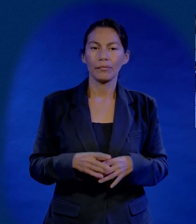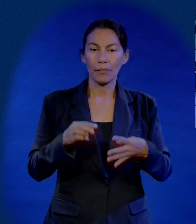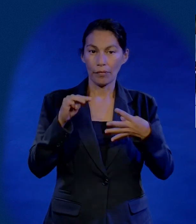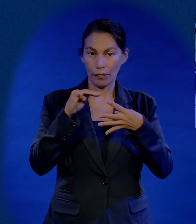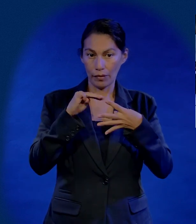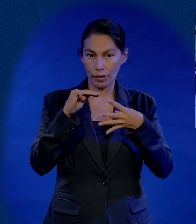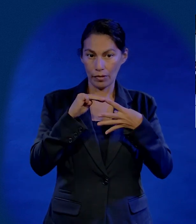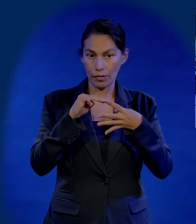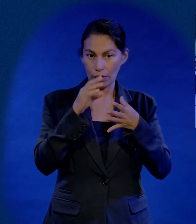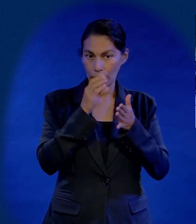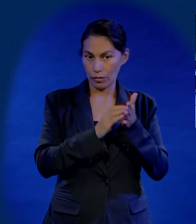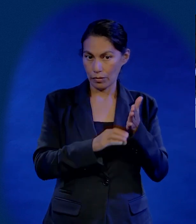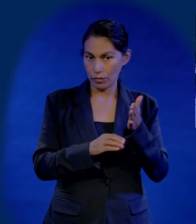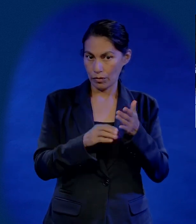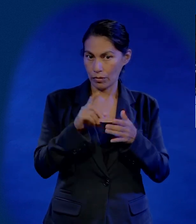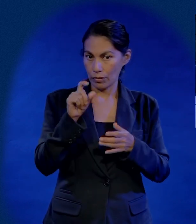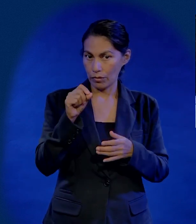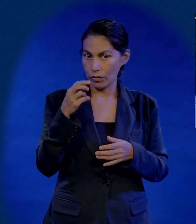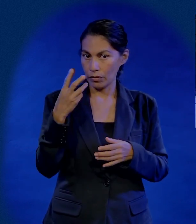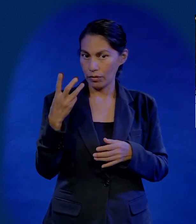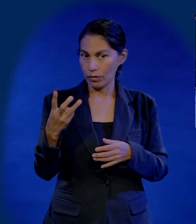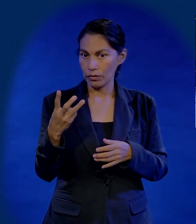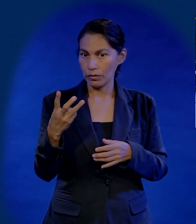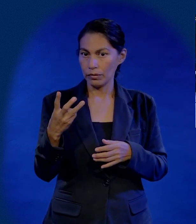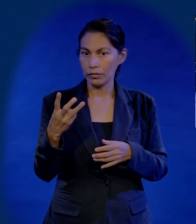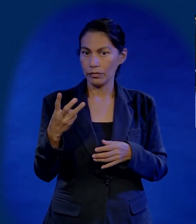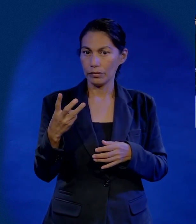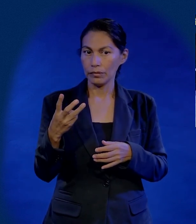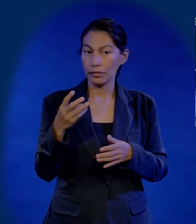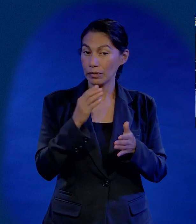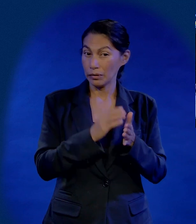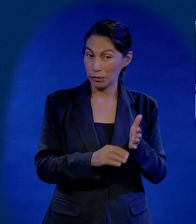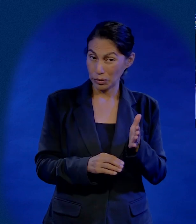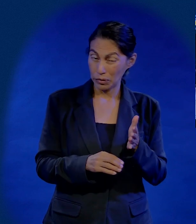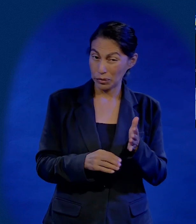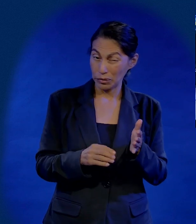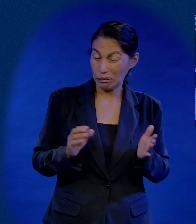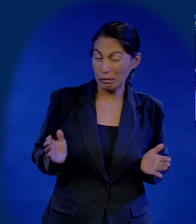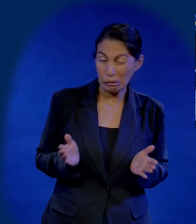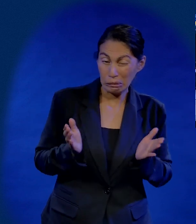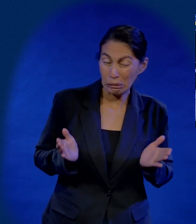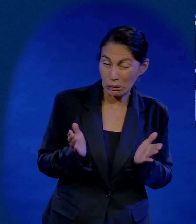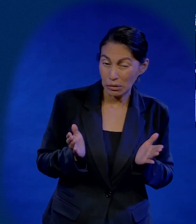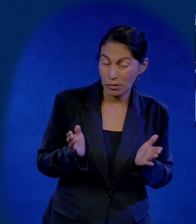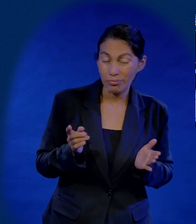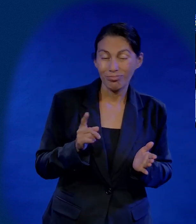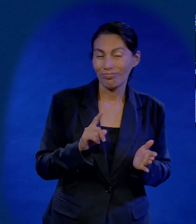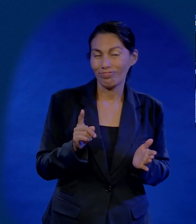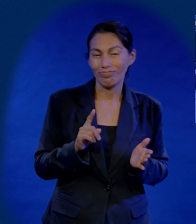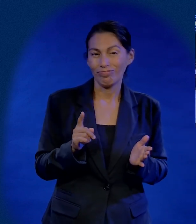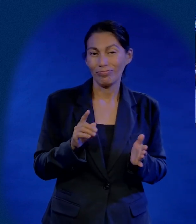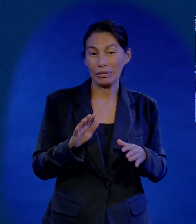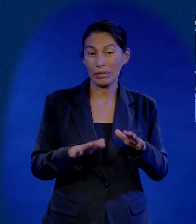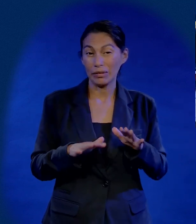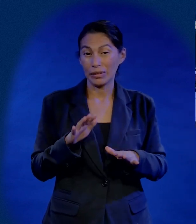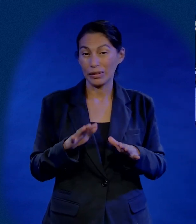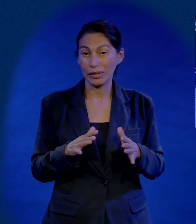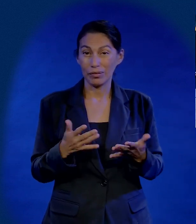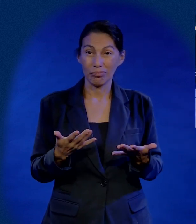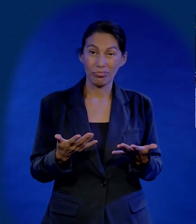El Evangelio de San Mateo, capítulo 23, como dije, uno de esos capítulos, que no son muy así motivadores, digamos,